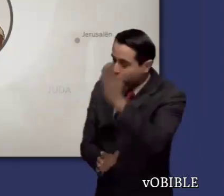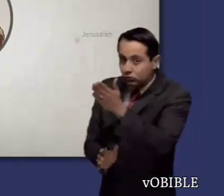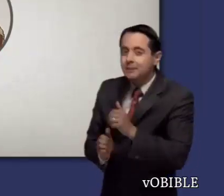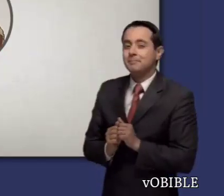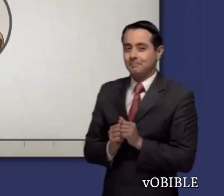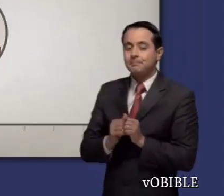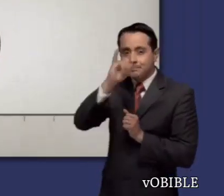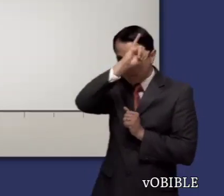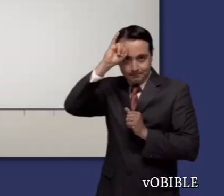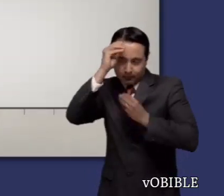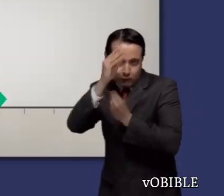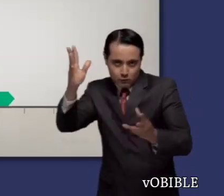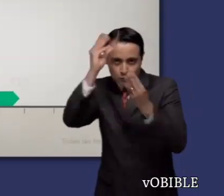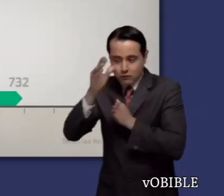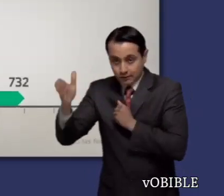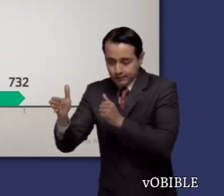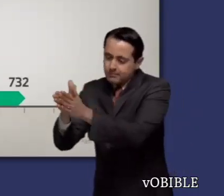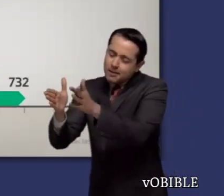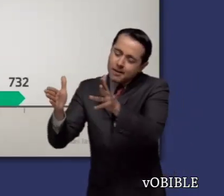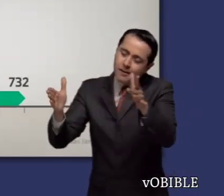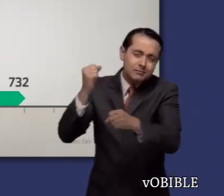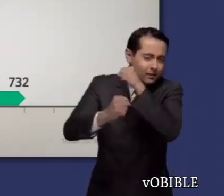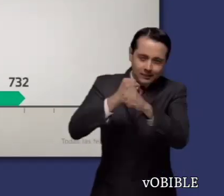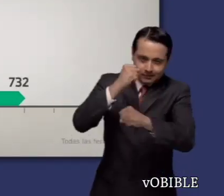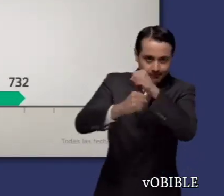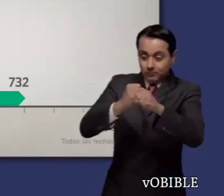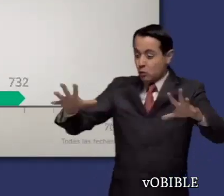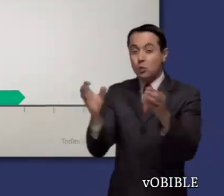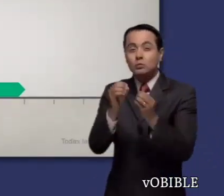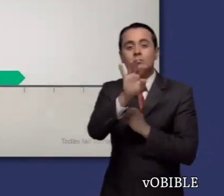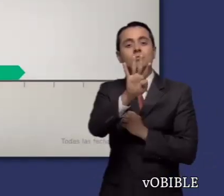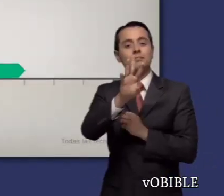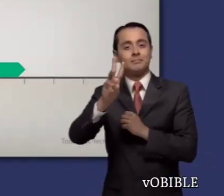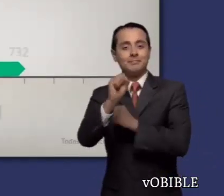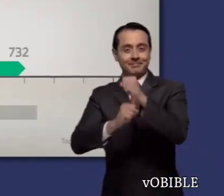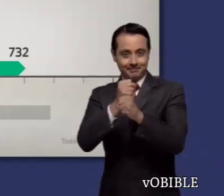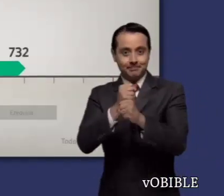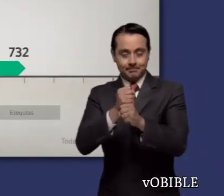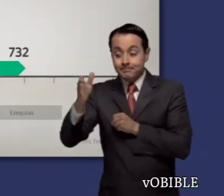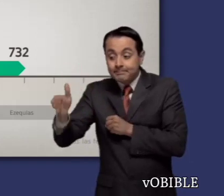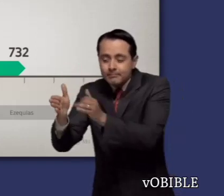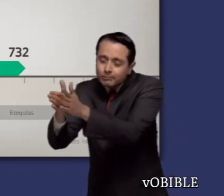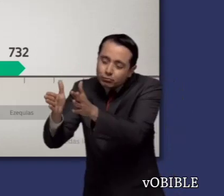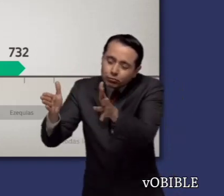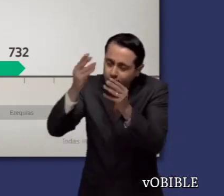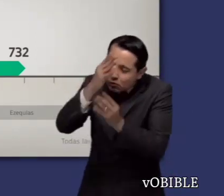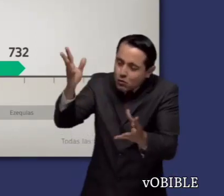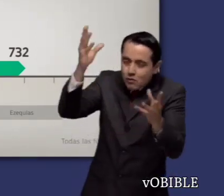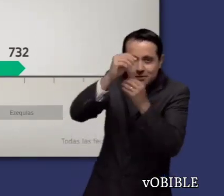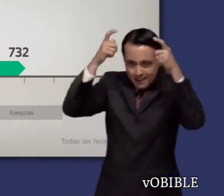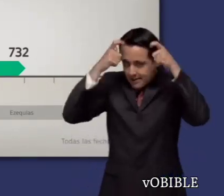pronto afectarían a Judá. Isaías fue profeta al menos cuarenta y seis años, durante los reinados de Usías, Jotán,